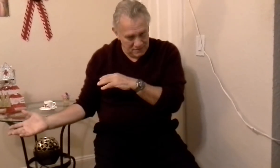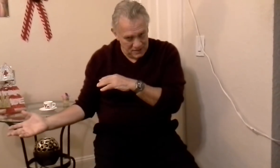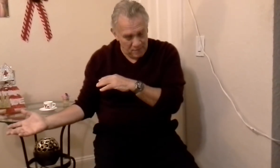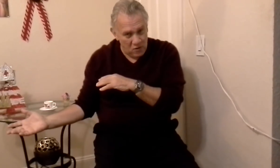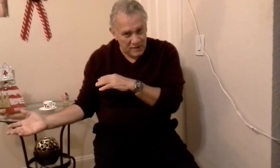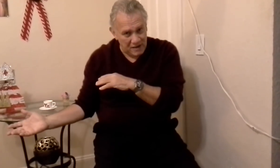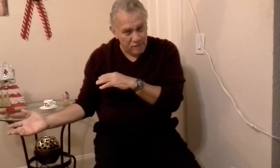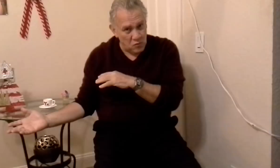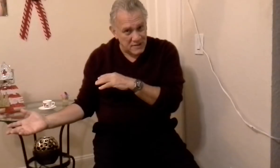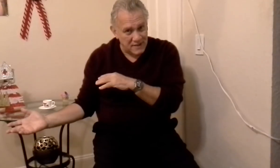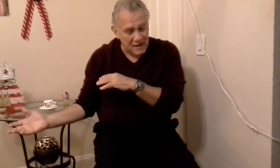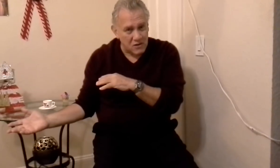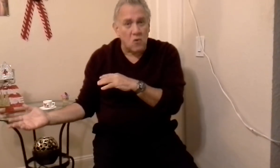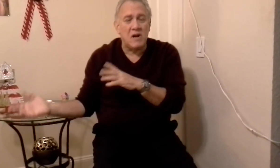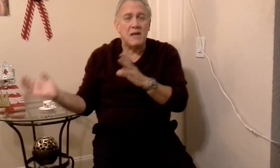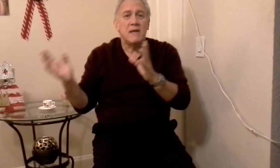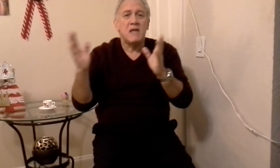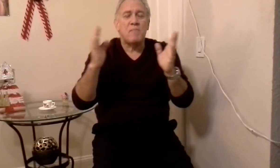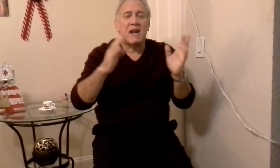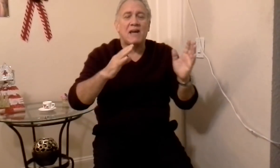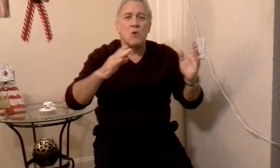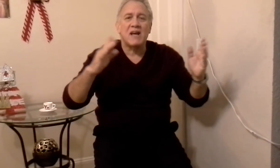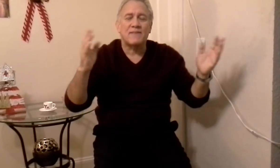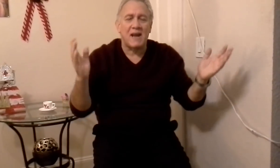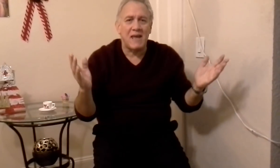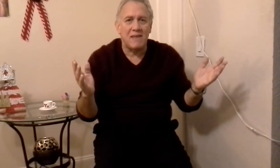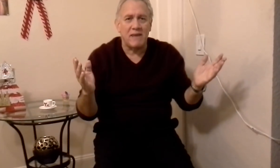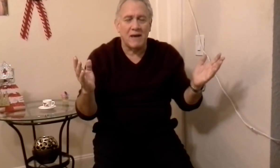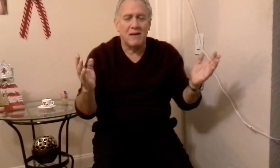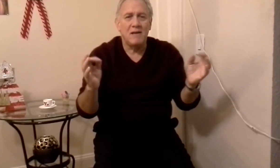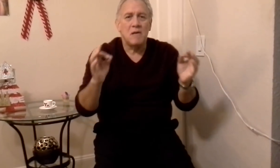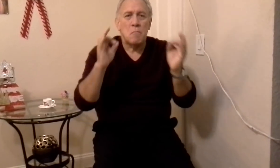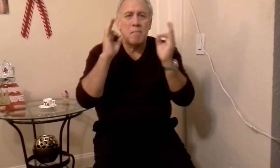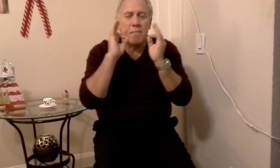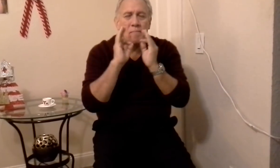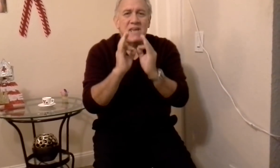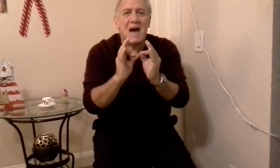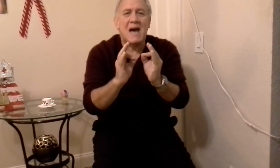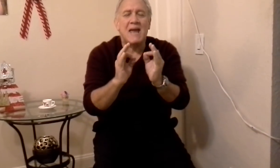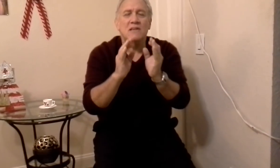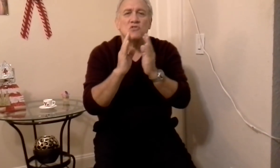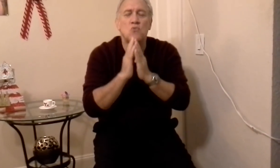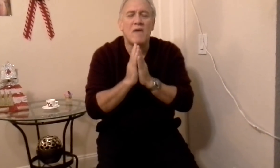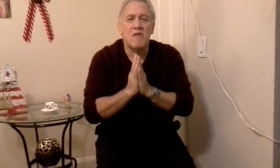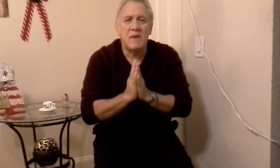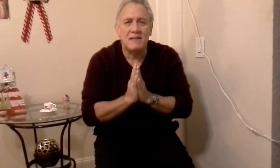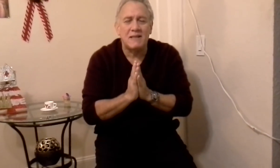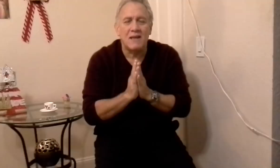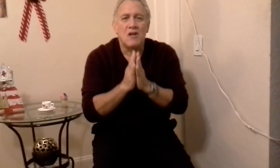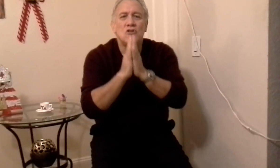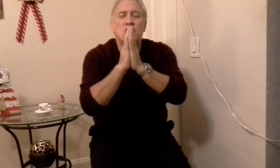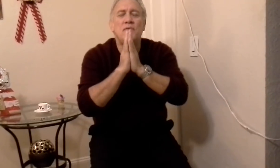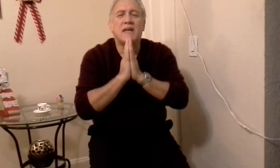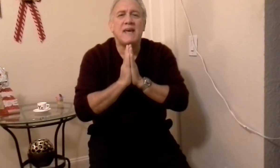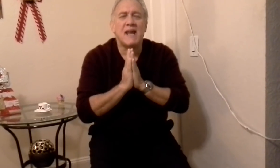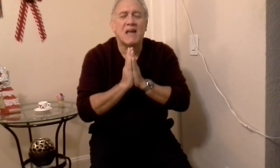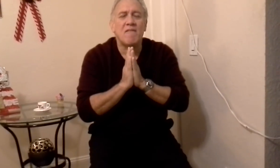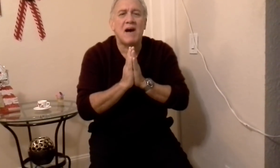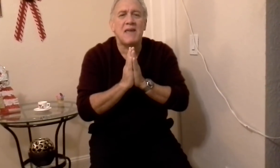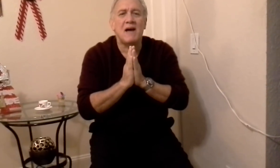debajo de la influencia de alcohol, y para que no haya tragedia, viajen suavemente, donde quiera que vaya,